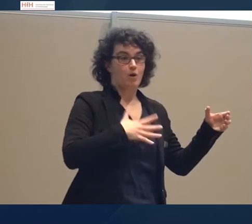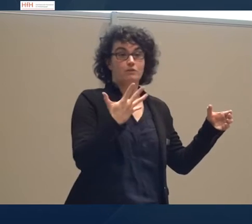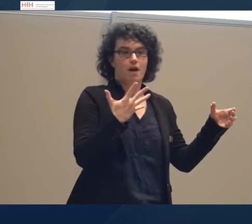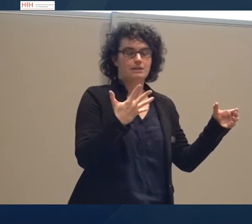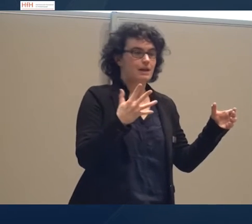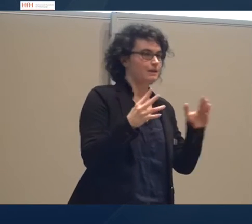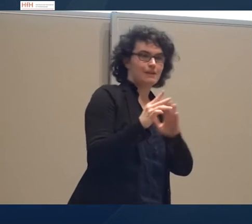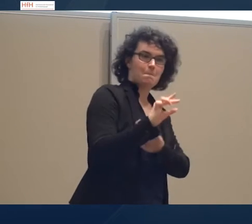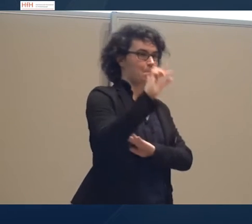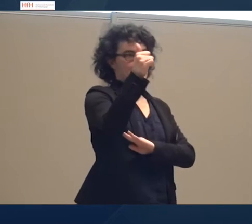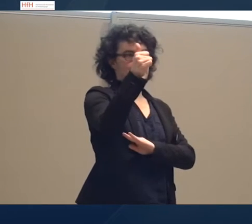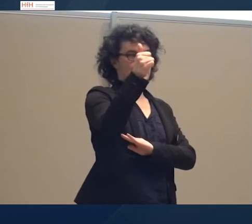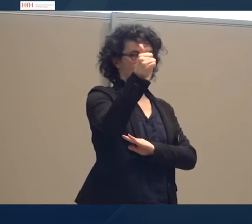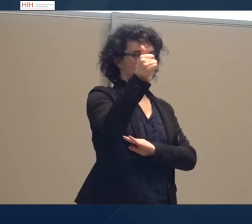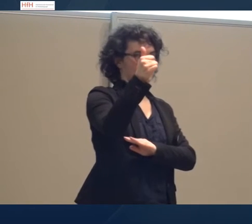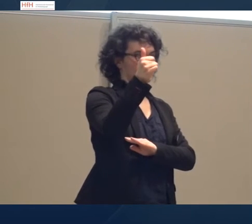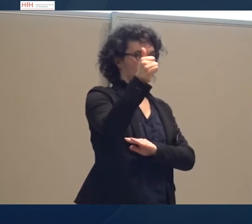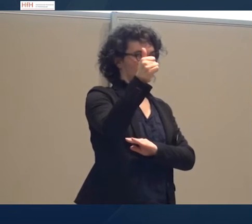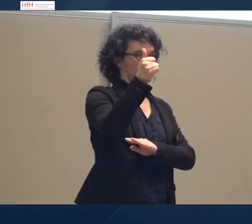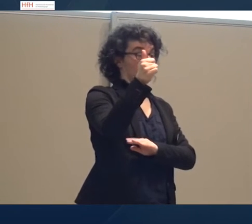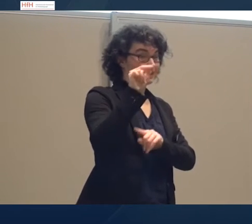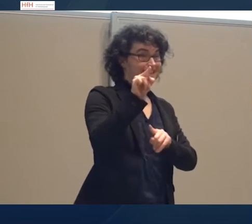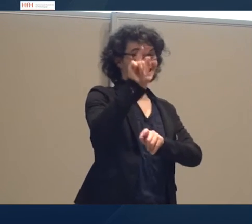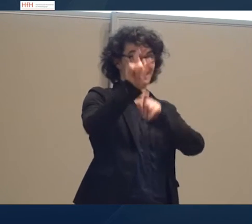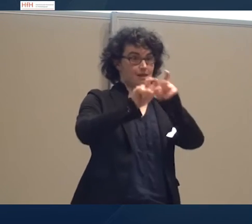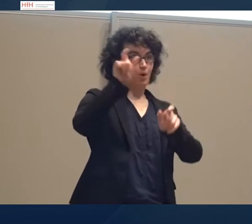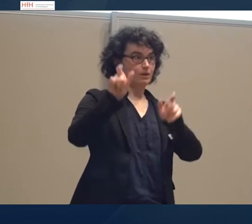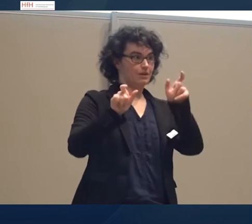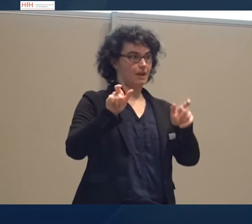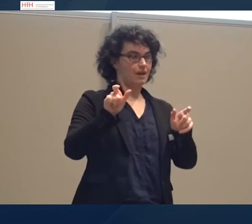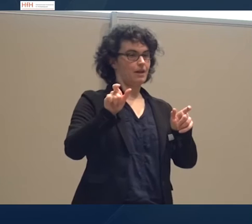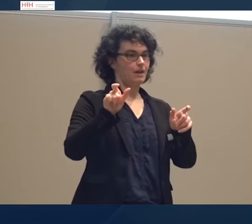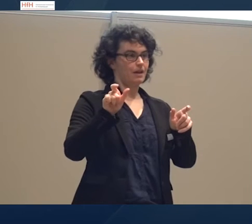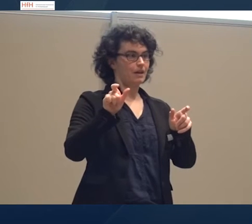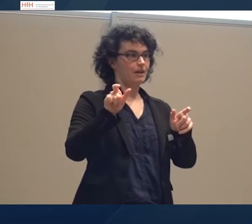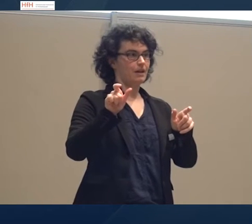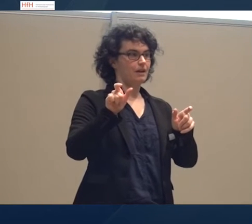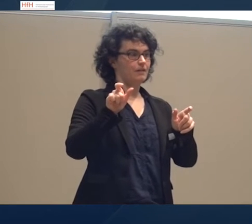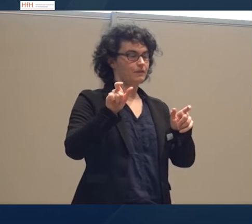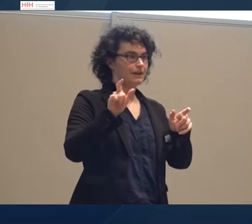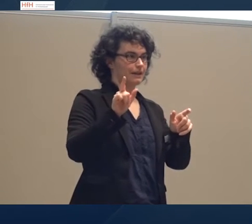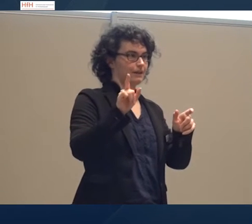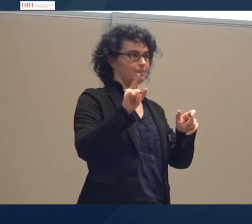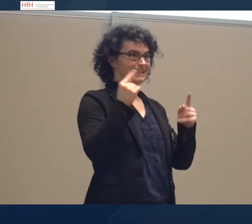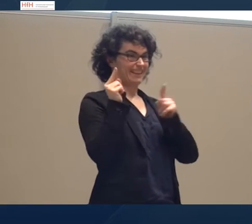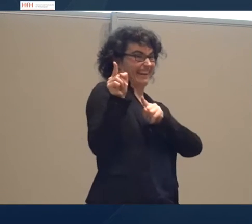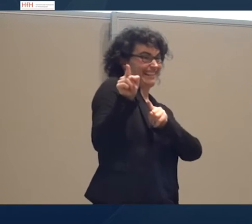höchste Stufe. Und das sind diese Personen, die in den Antworten dann vorkommen, unsere Modelle, die nennen wir dann